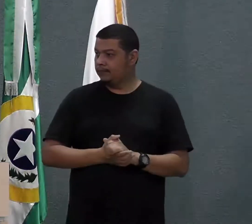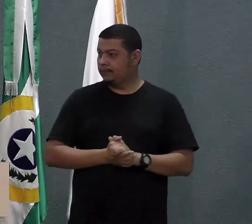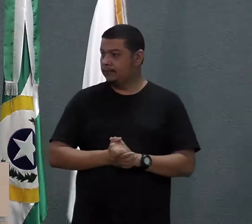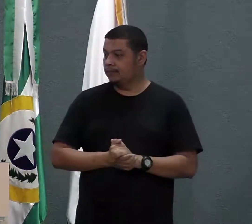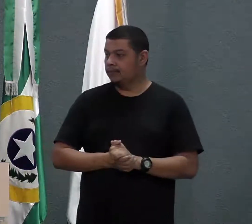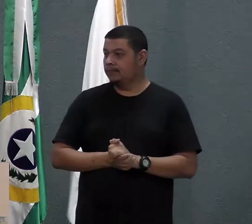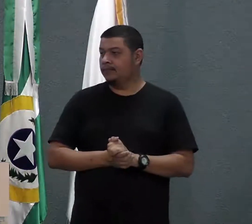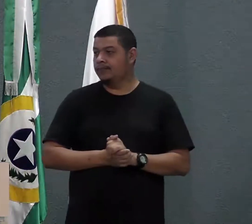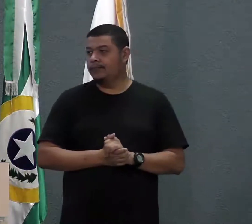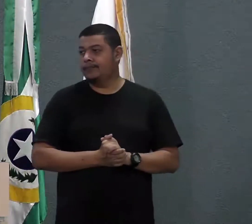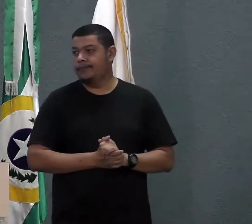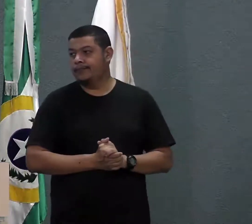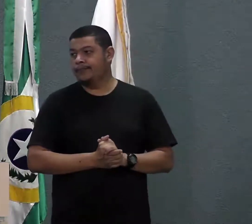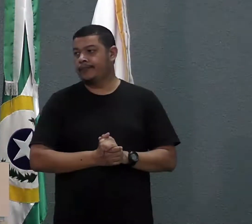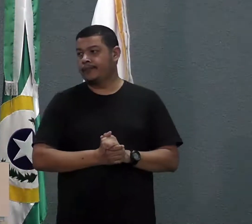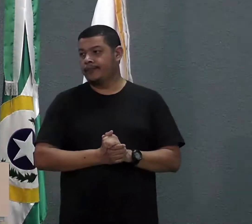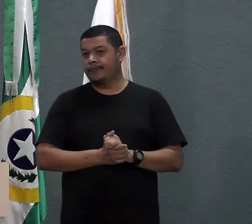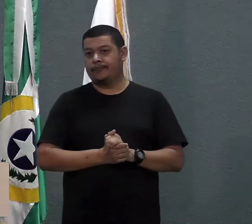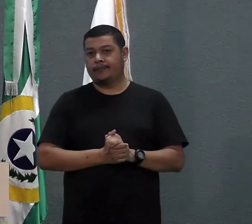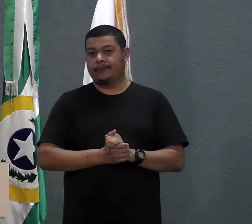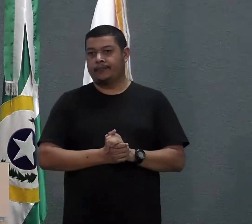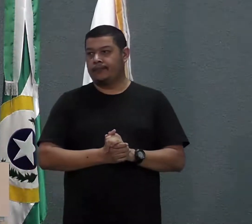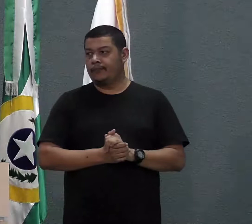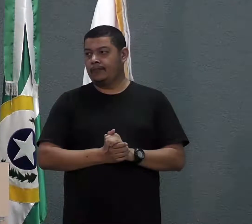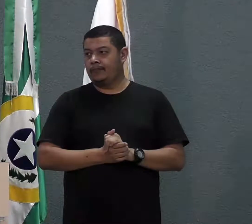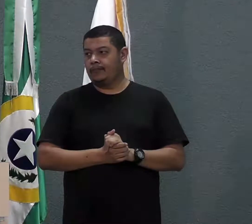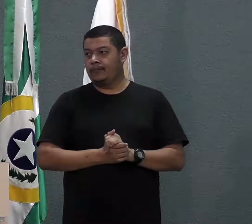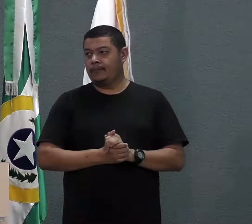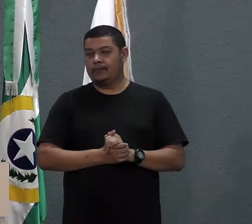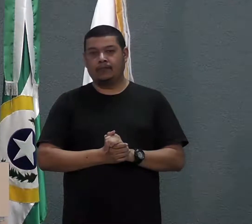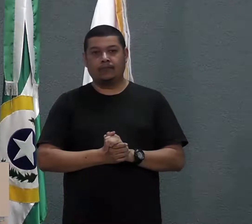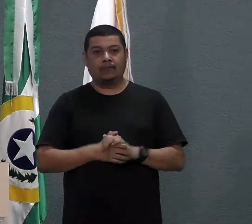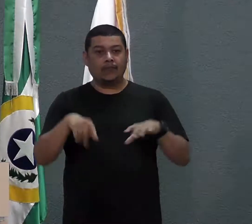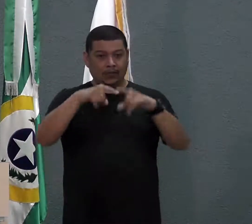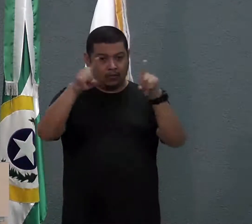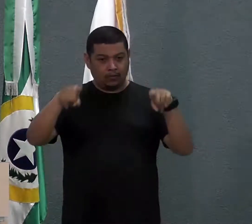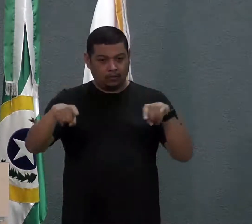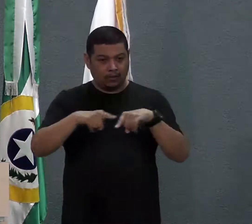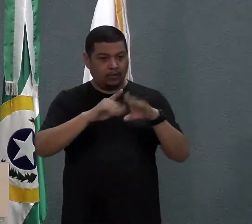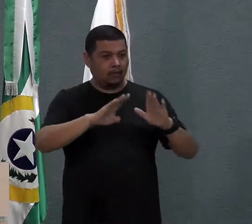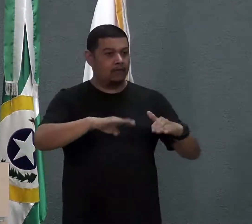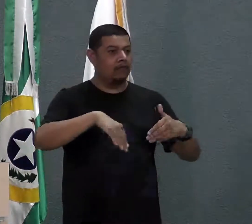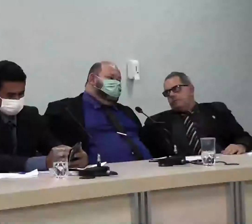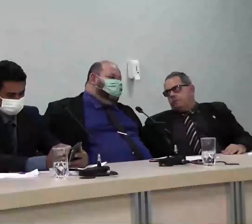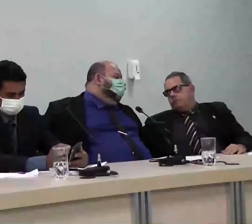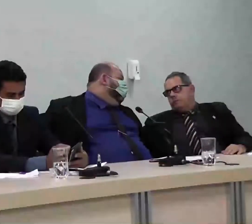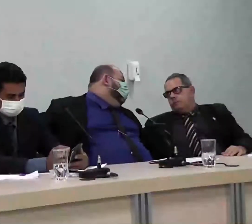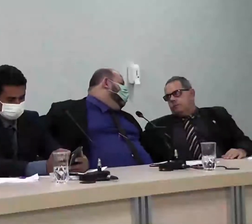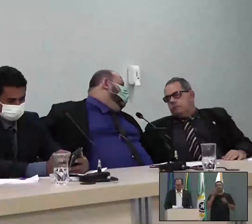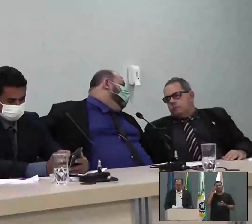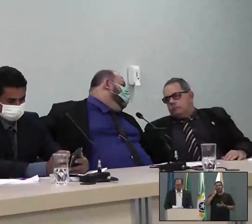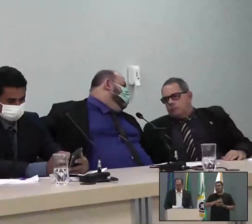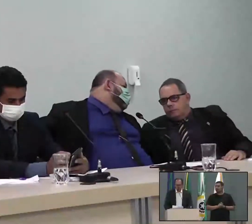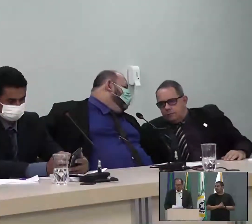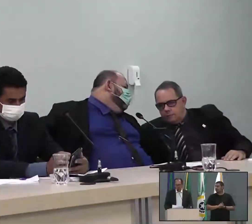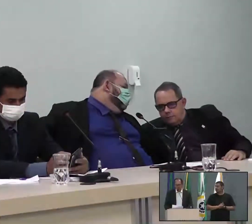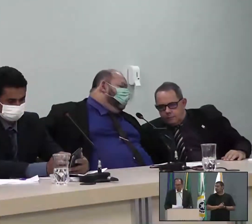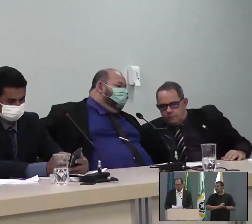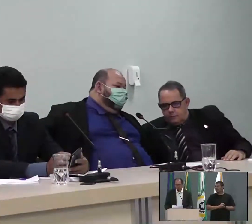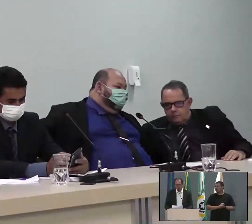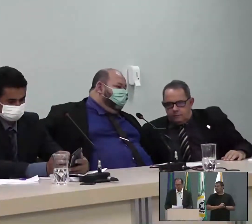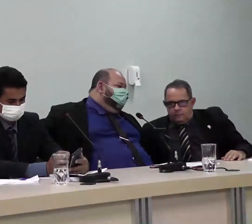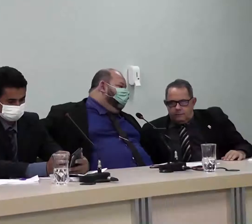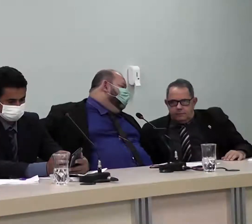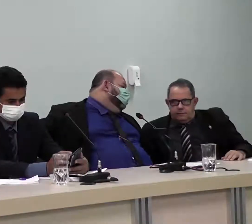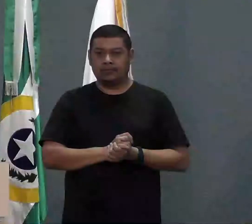vereador. A respeito desse terreno, ele foi doado ou você não tem conhecimento? Então, o terreno, na